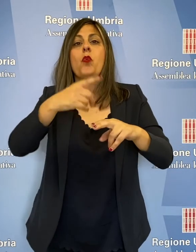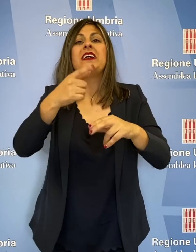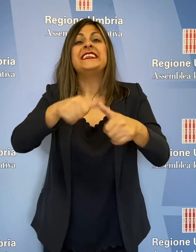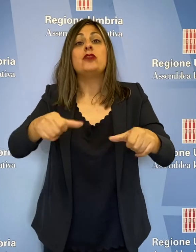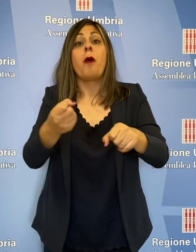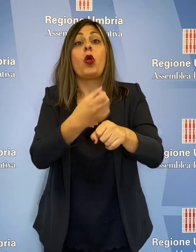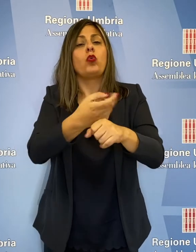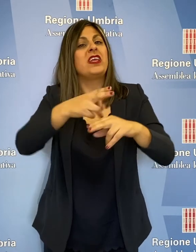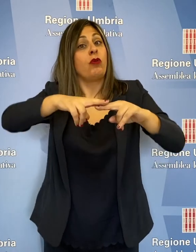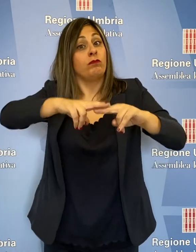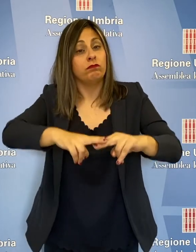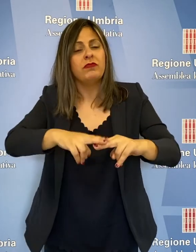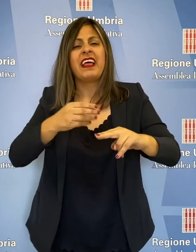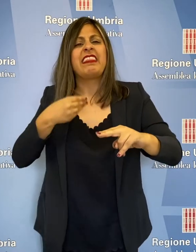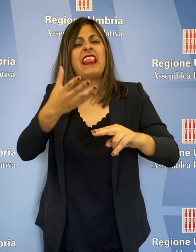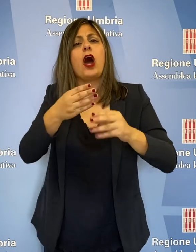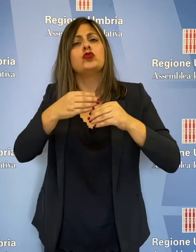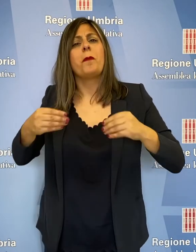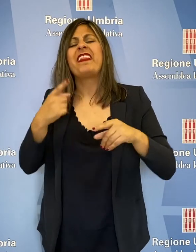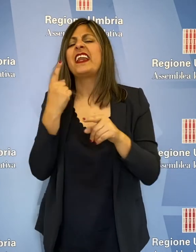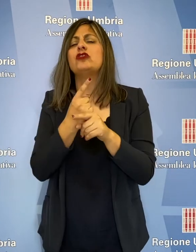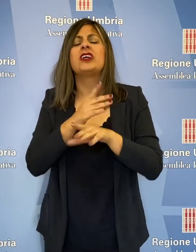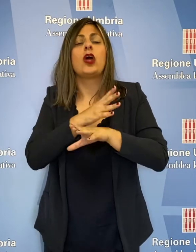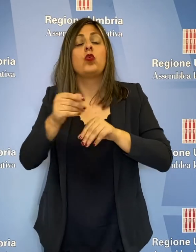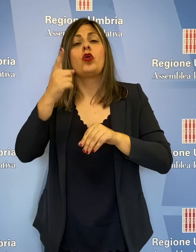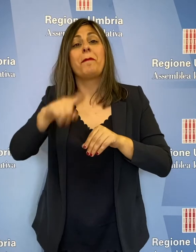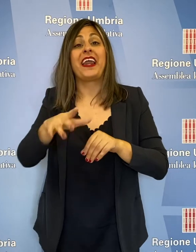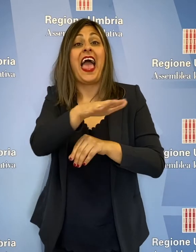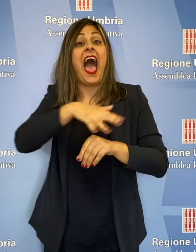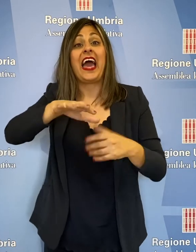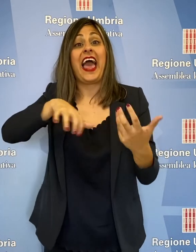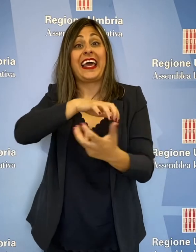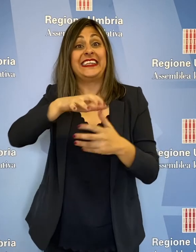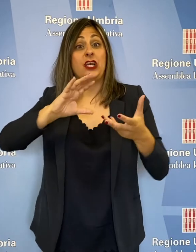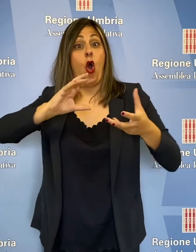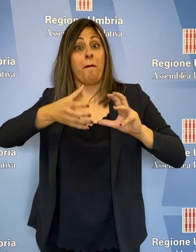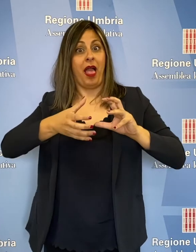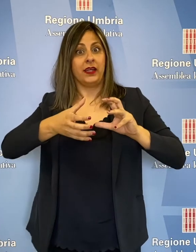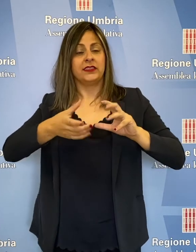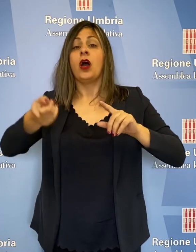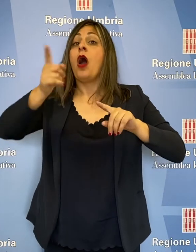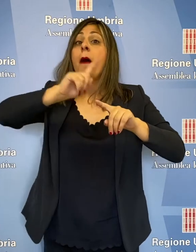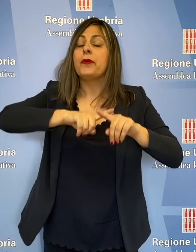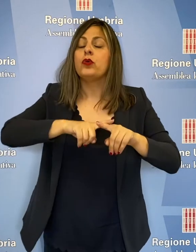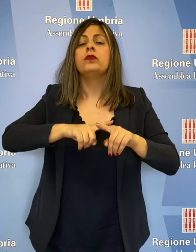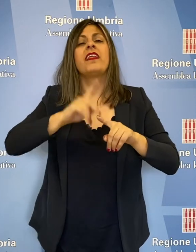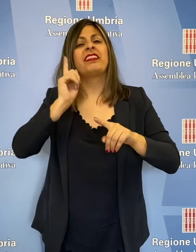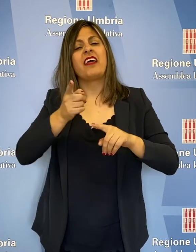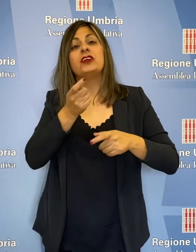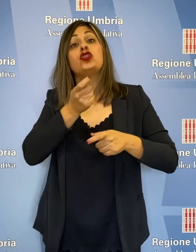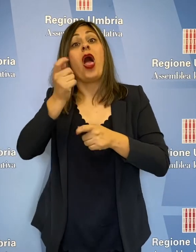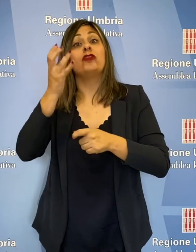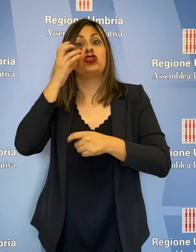produttivo, tutti gli strumenti relativi all'area di crisi complessa. Ed ancora, a sollecitare il governo